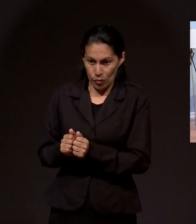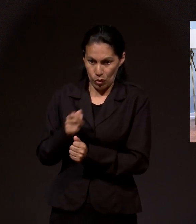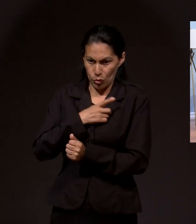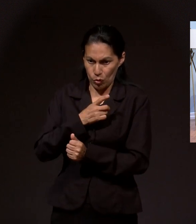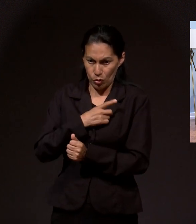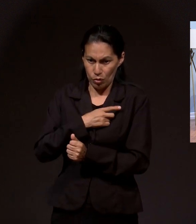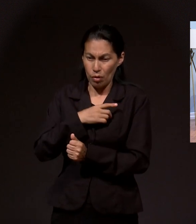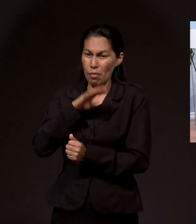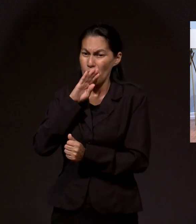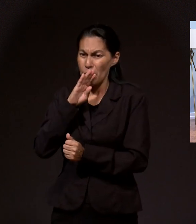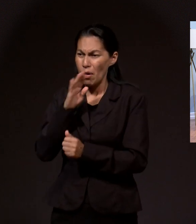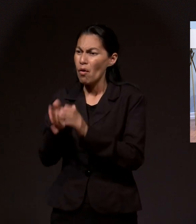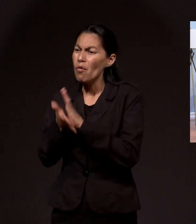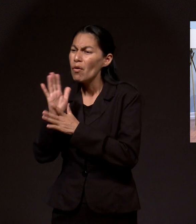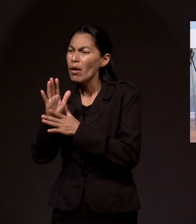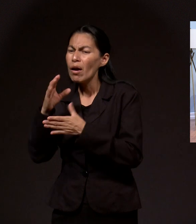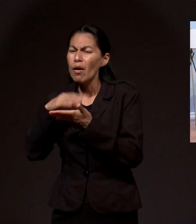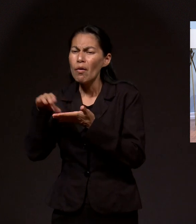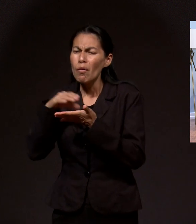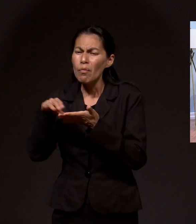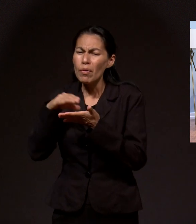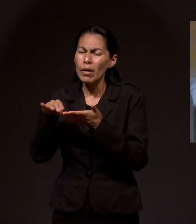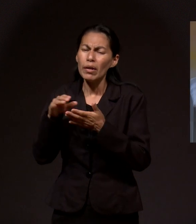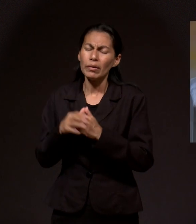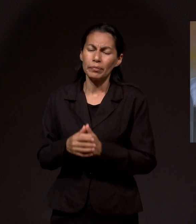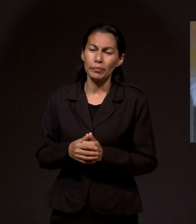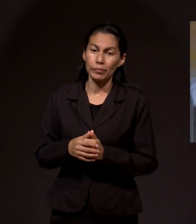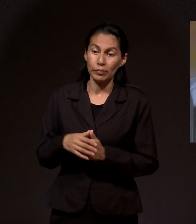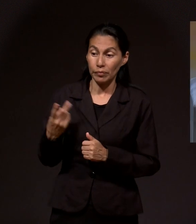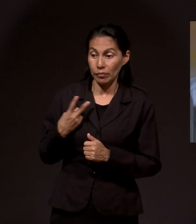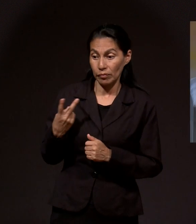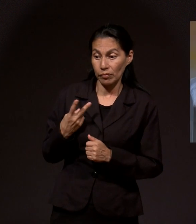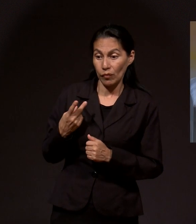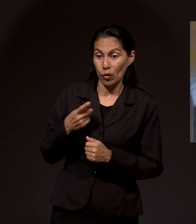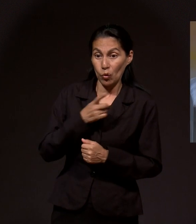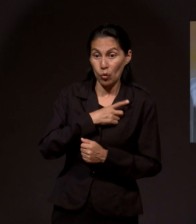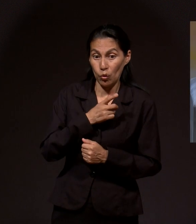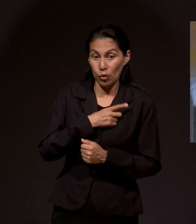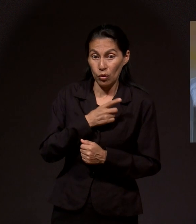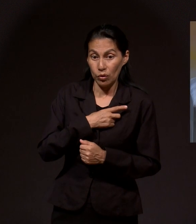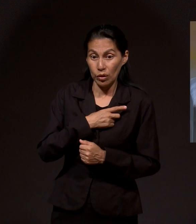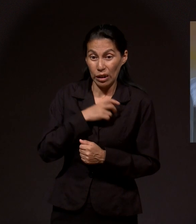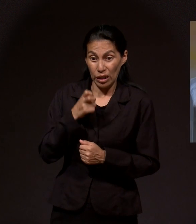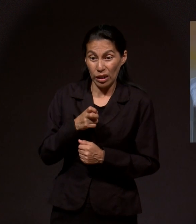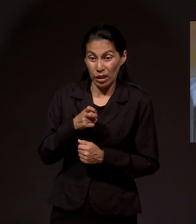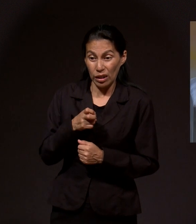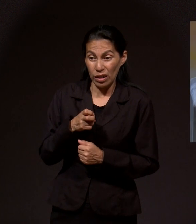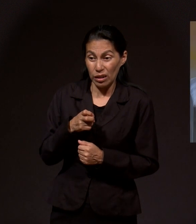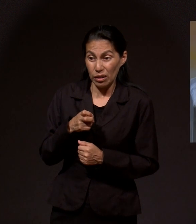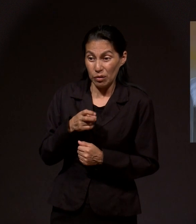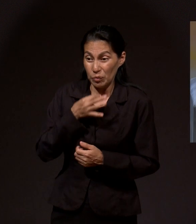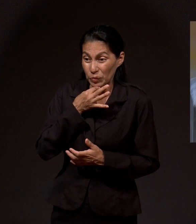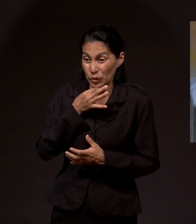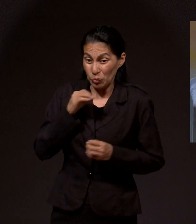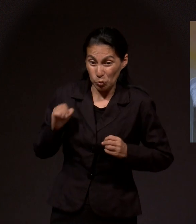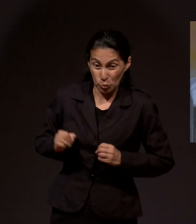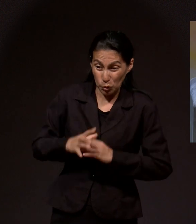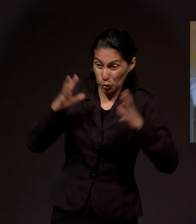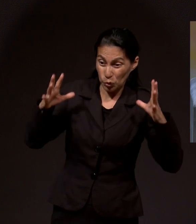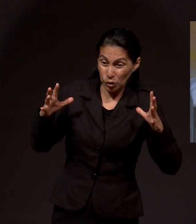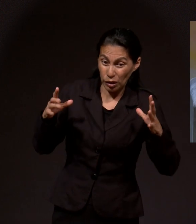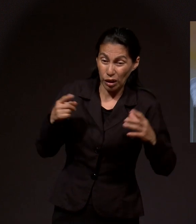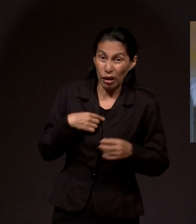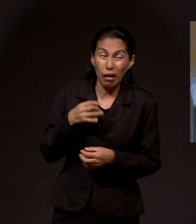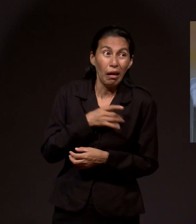andaba al centro haciendo unas compras. Y estábamos solos, pero en ese momento que hubo la explosión, pues